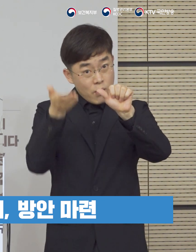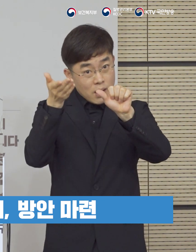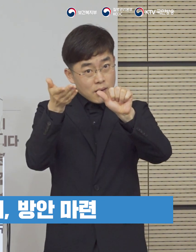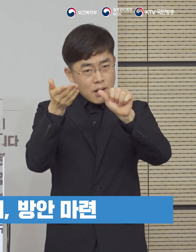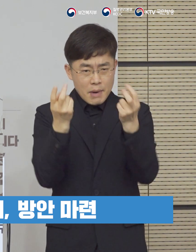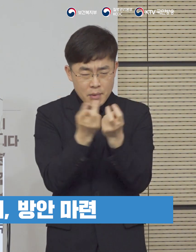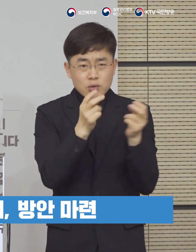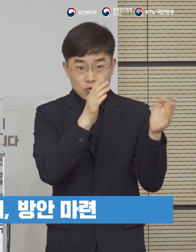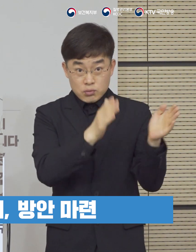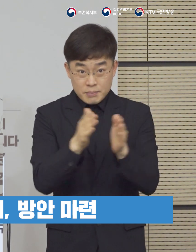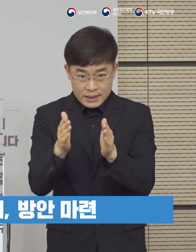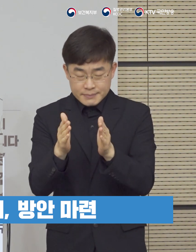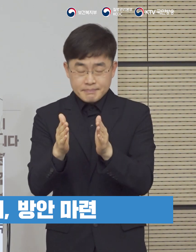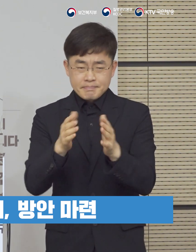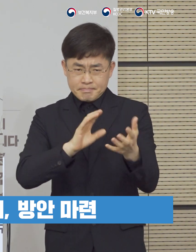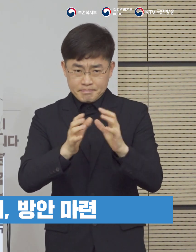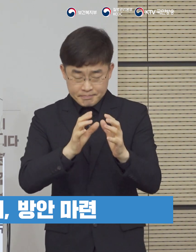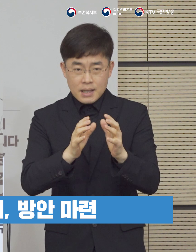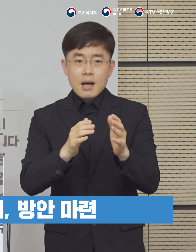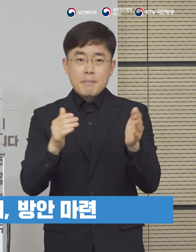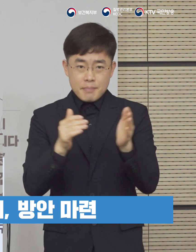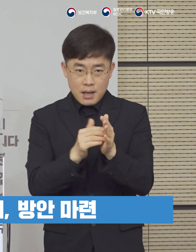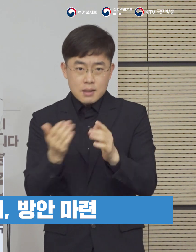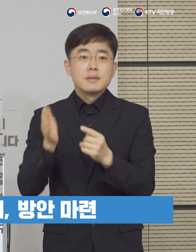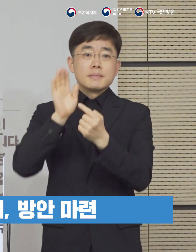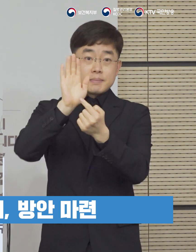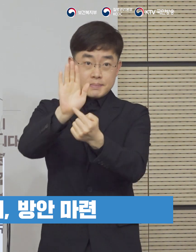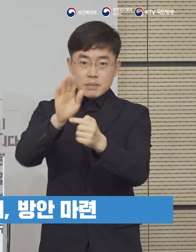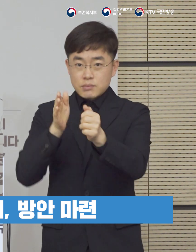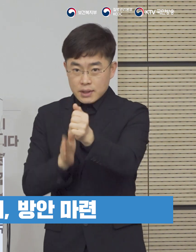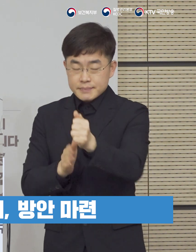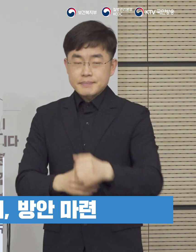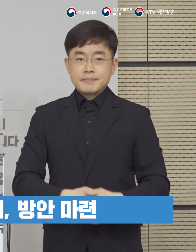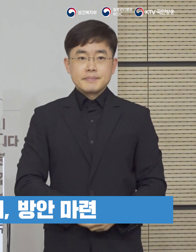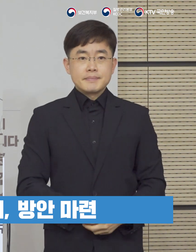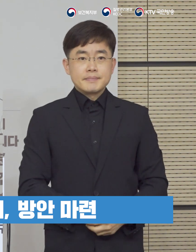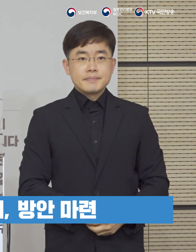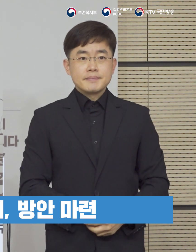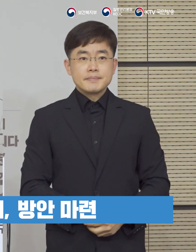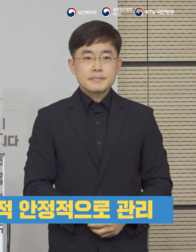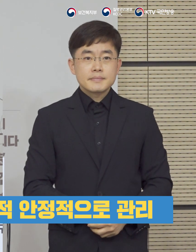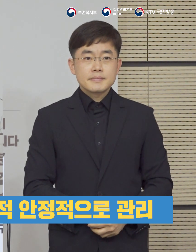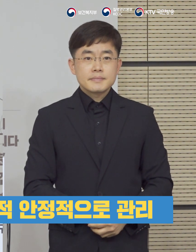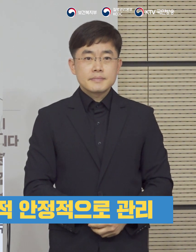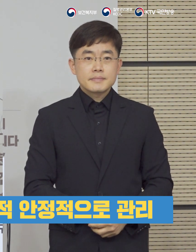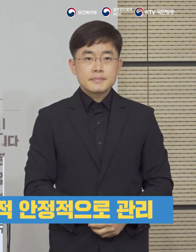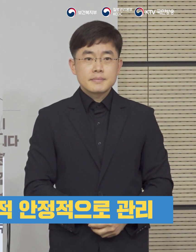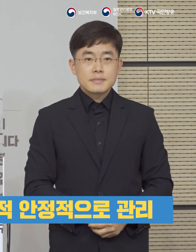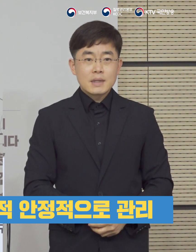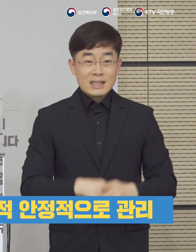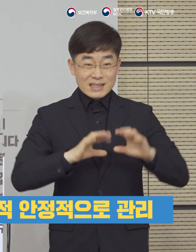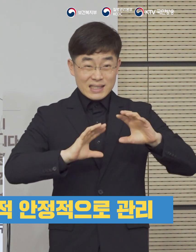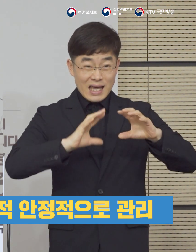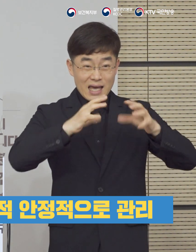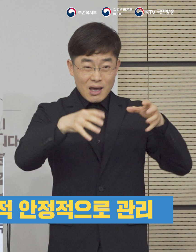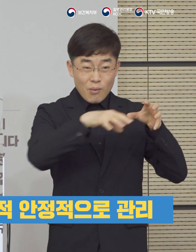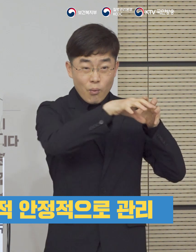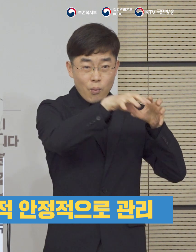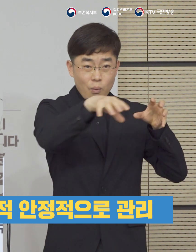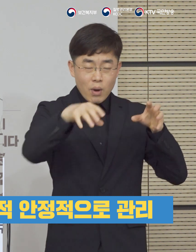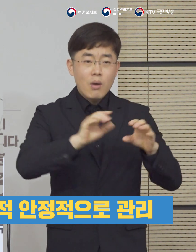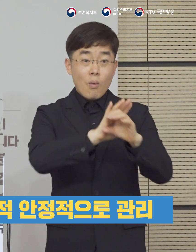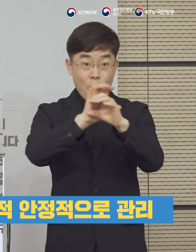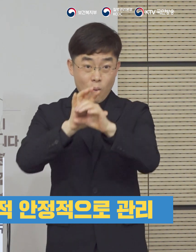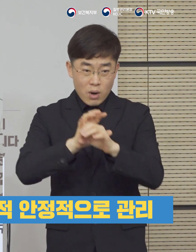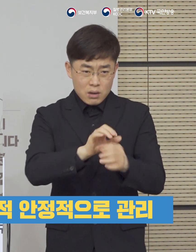초까지 방안을 마련하고 의견을 수렴할 것을 교육부에 지시하셨습니다. 현재 전 세계적으로